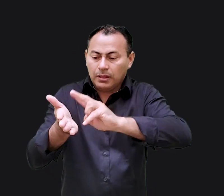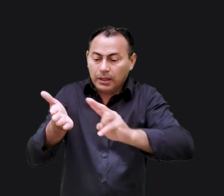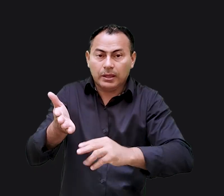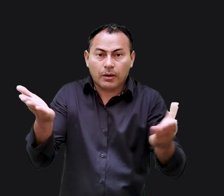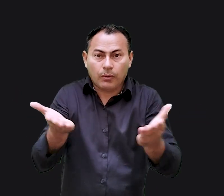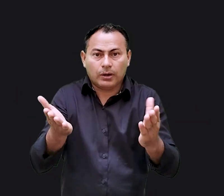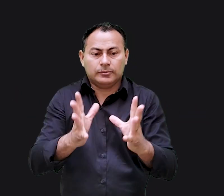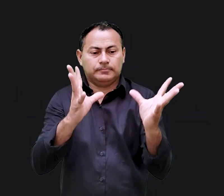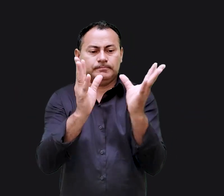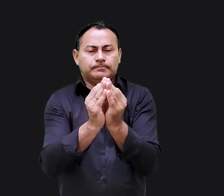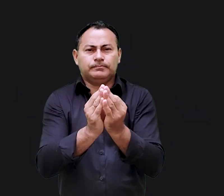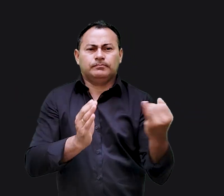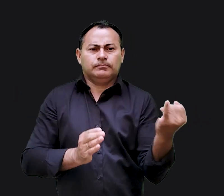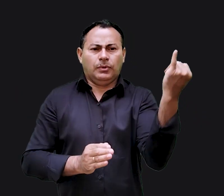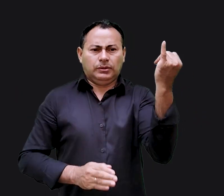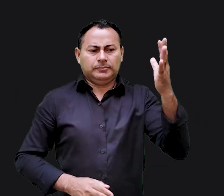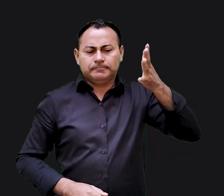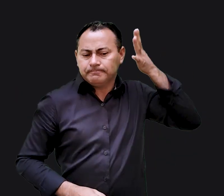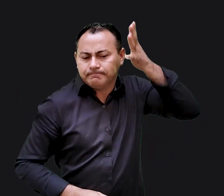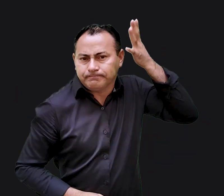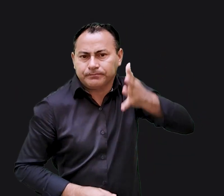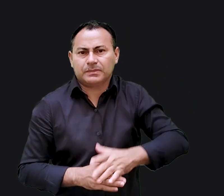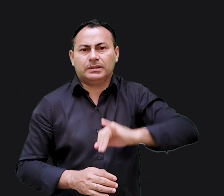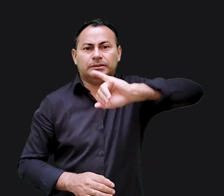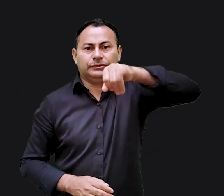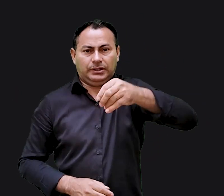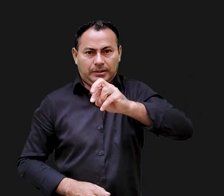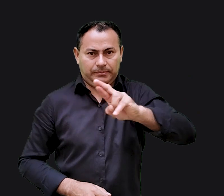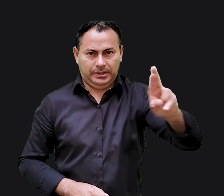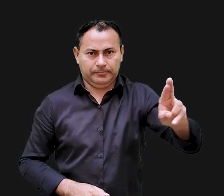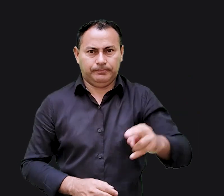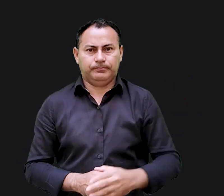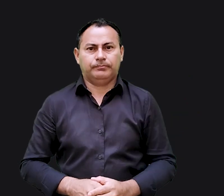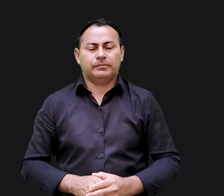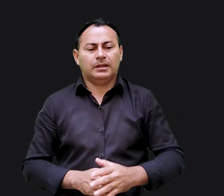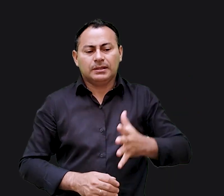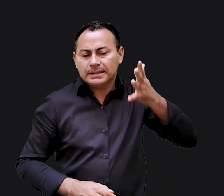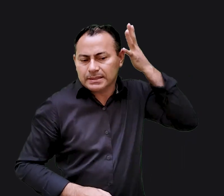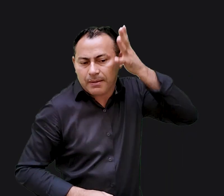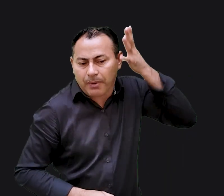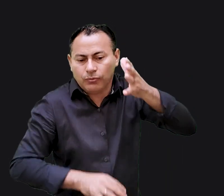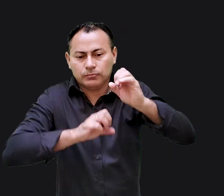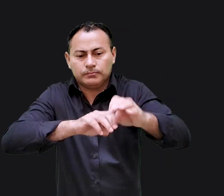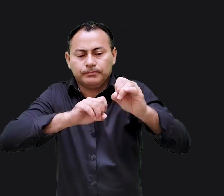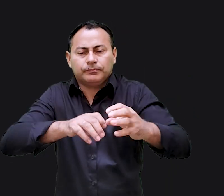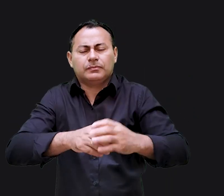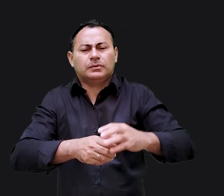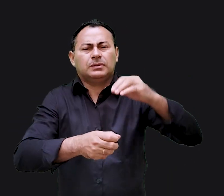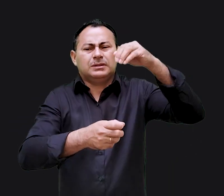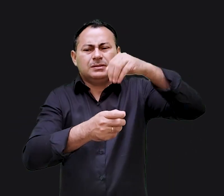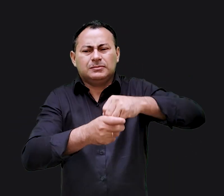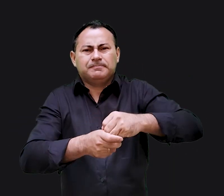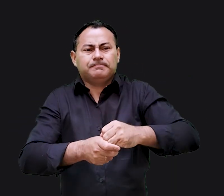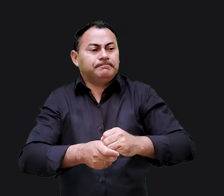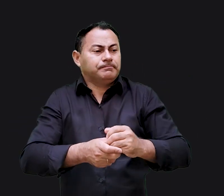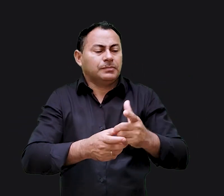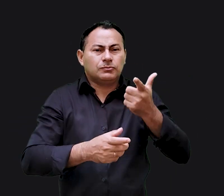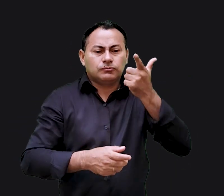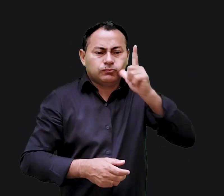ler é um resumo de um dos importantes sermões de Jeremias. Este sermão foi pregado no meio da calamitosa